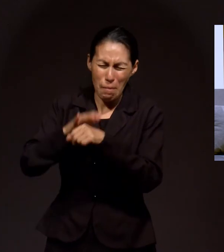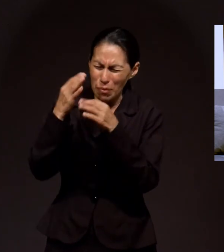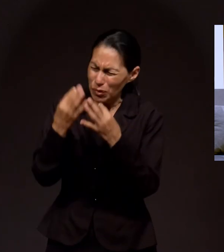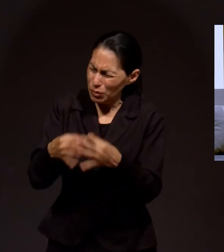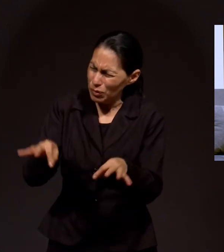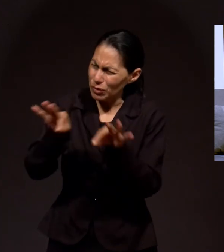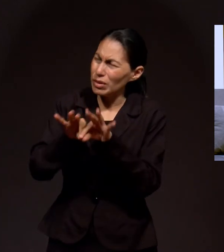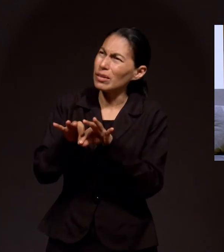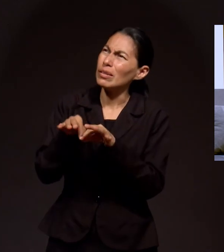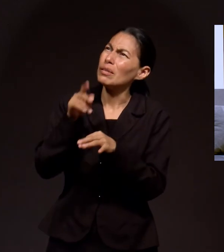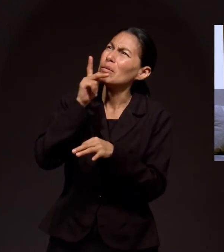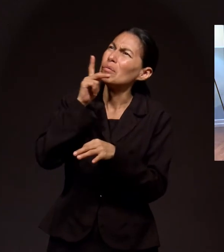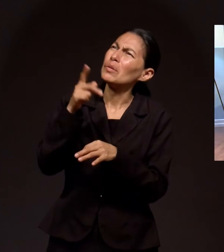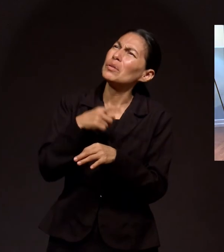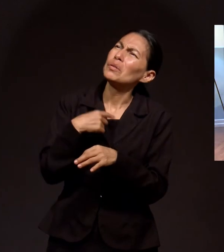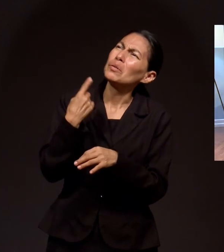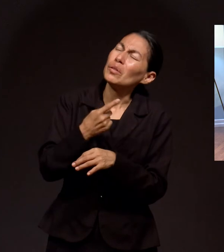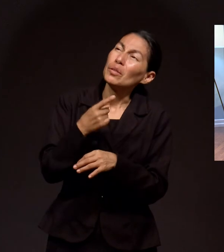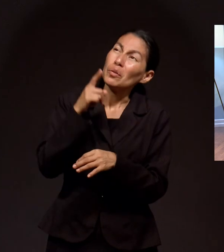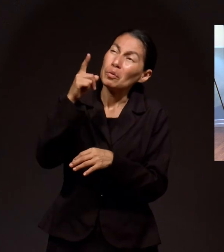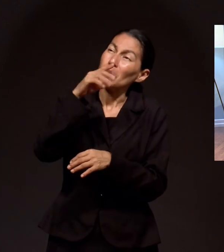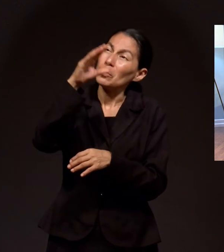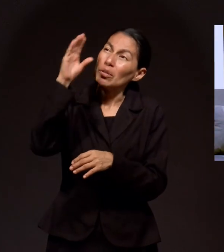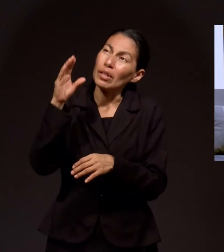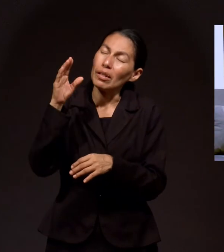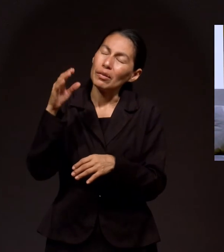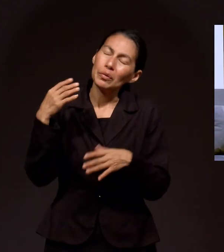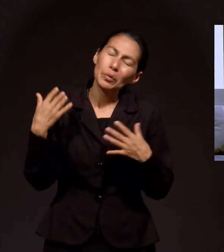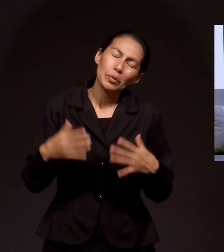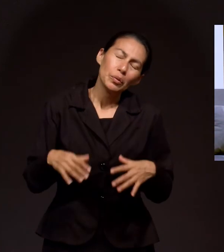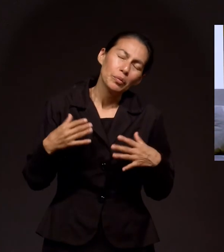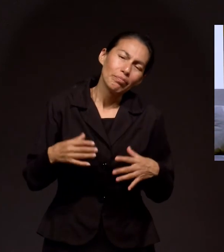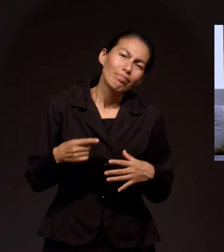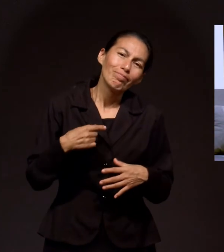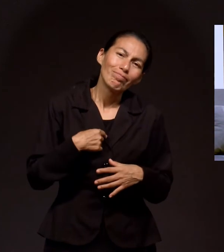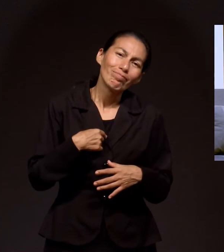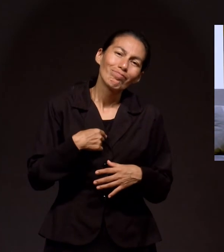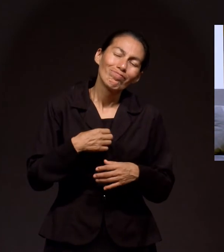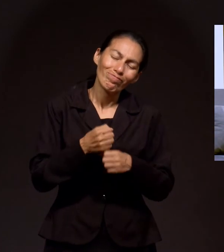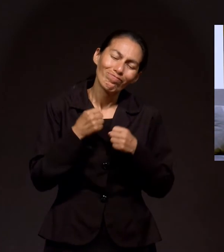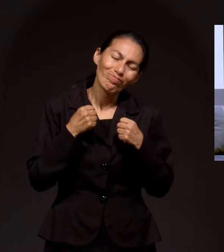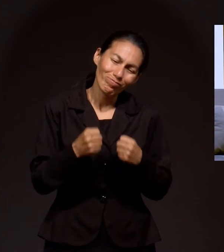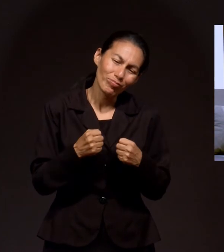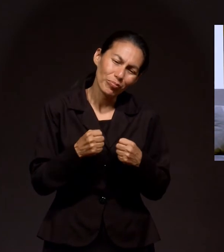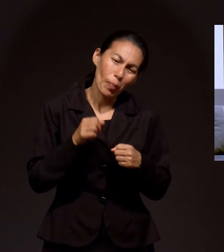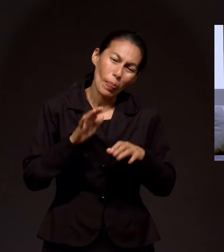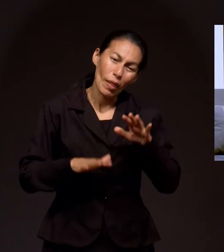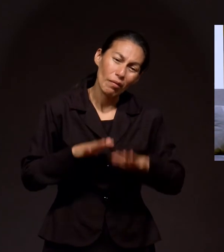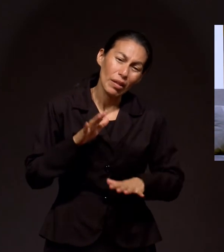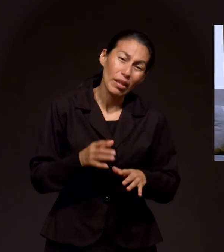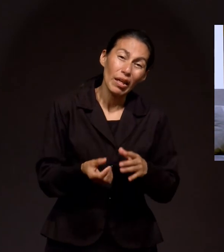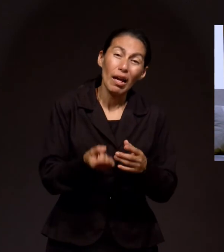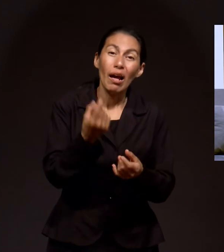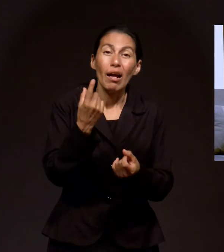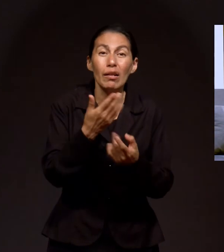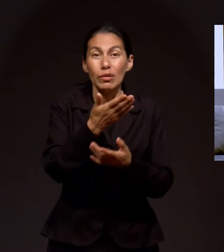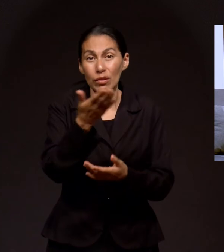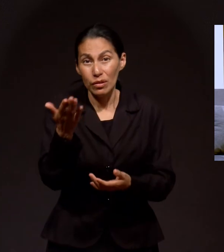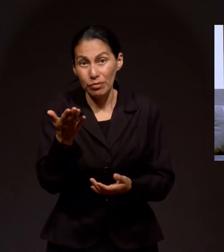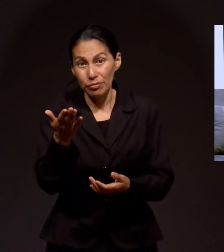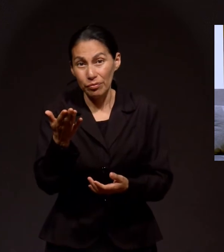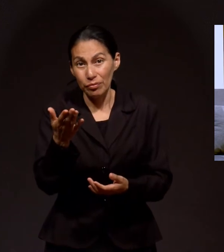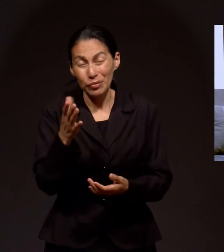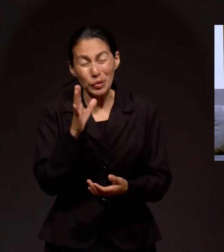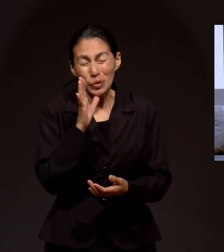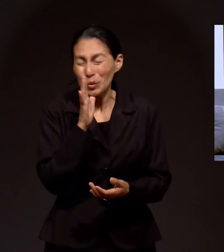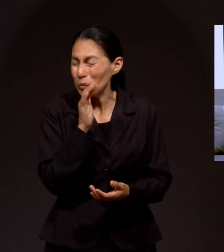Es una oración poderosa. Y yo sé que hay alguien que ha intentado desistir. Que dice, Pastor, es que ya no puedo